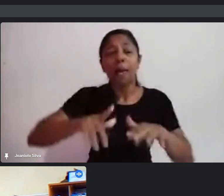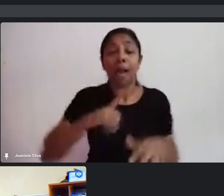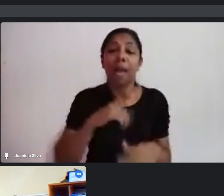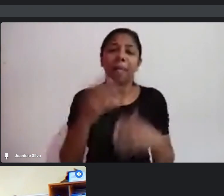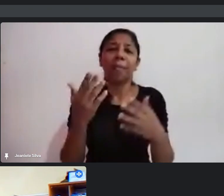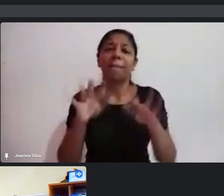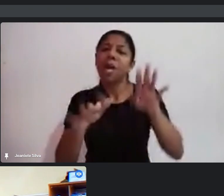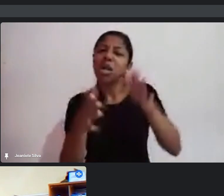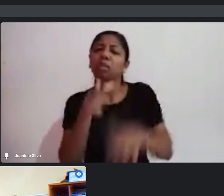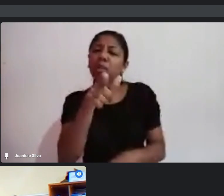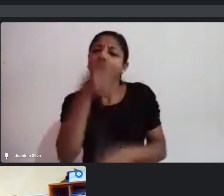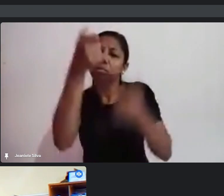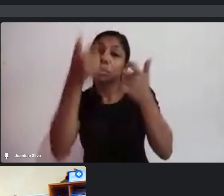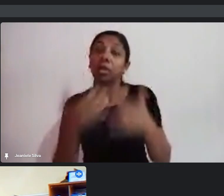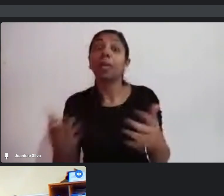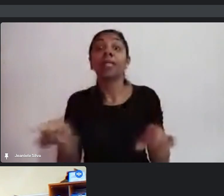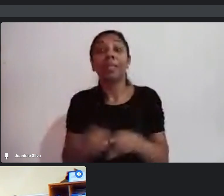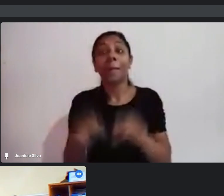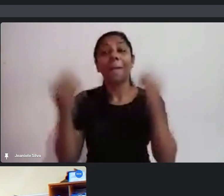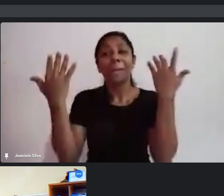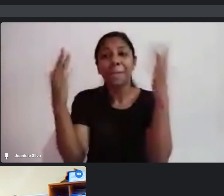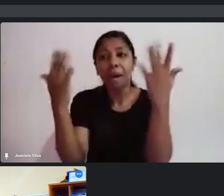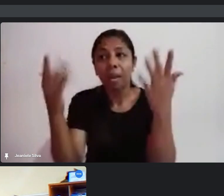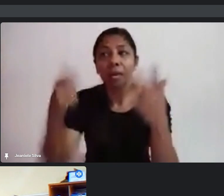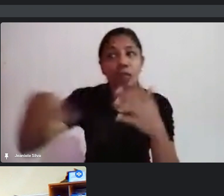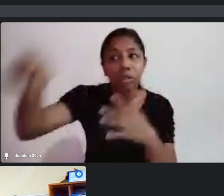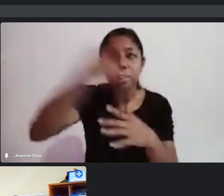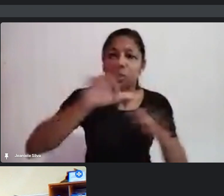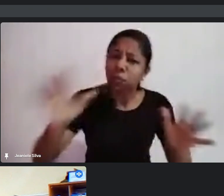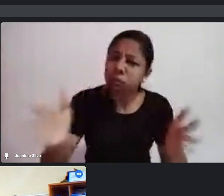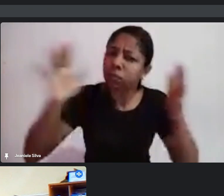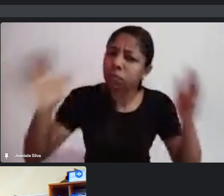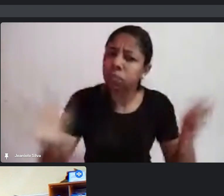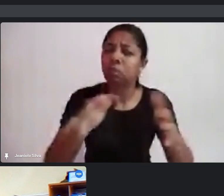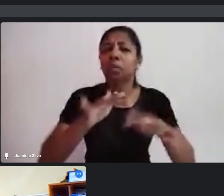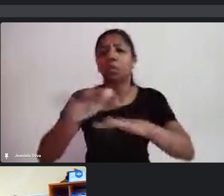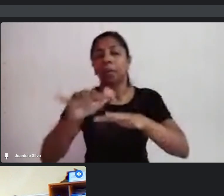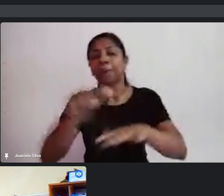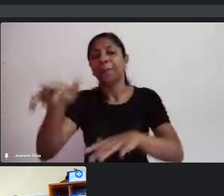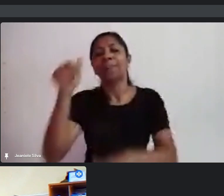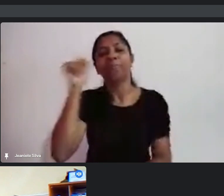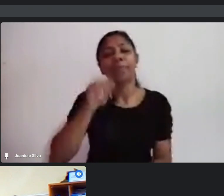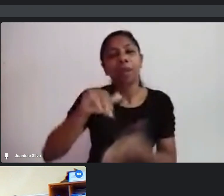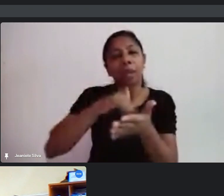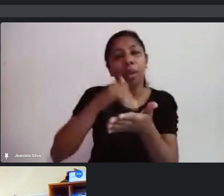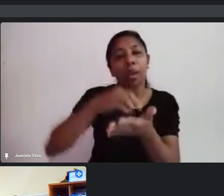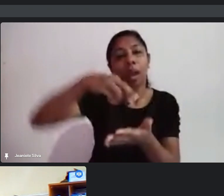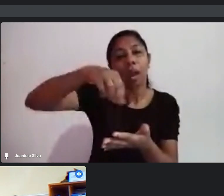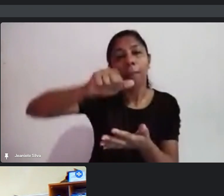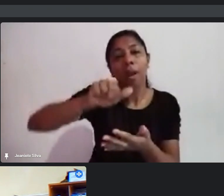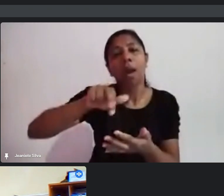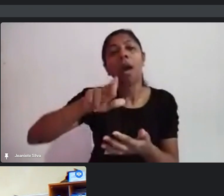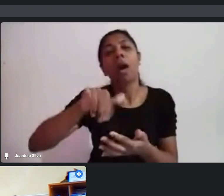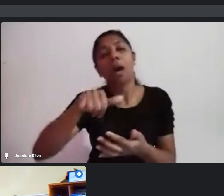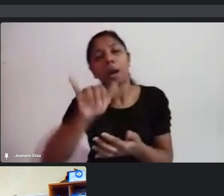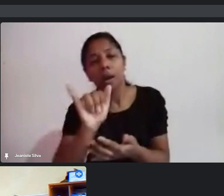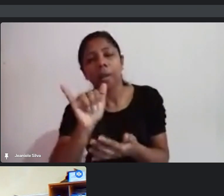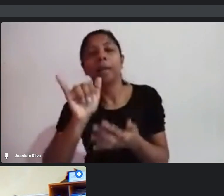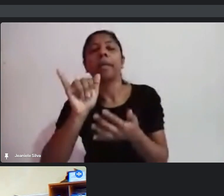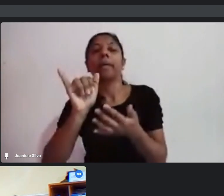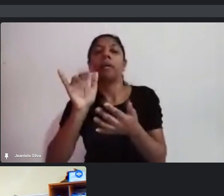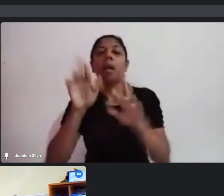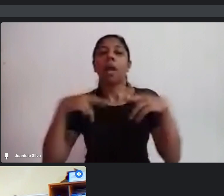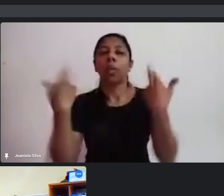e me parabenizar pela grande mobilização entre os Fábios, a Marilandes, cena das reuniões mais participativa e